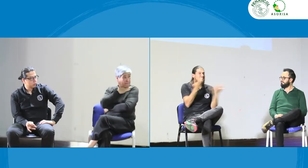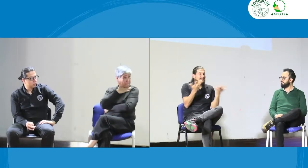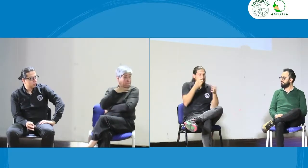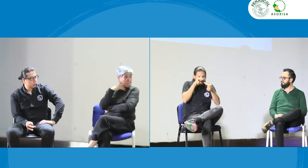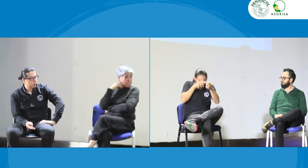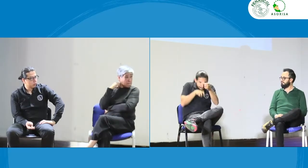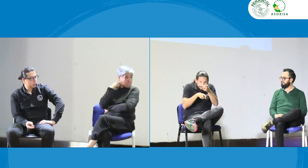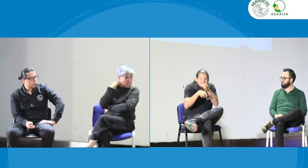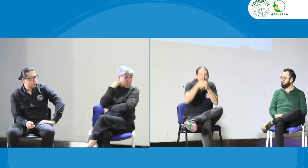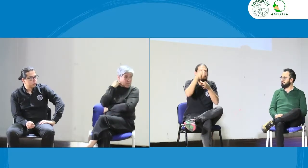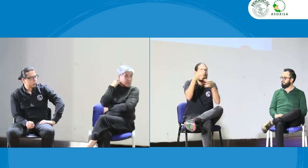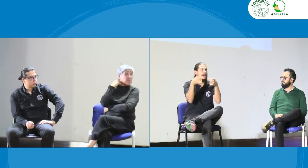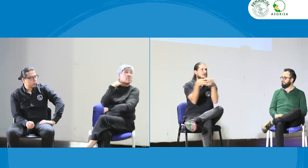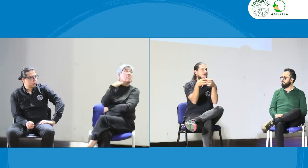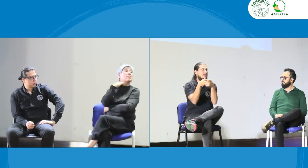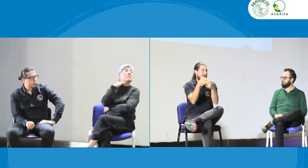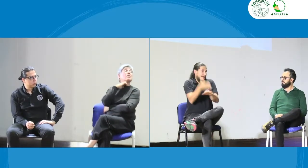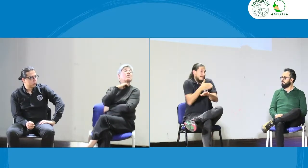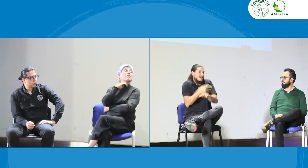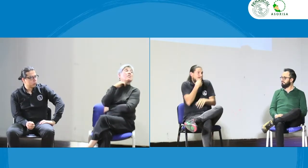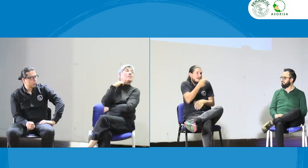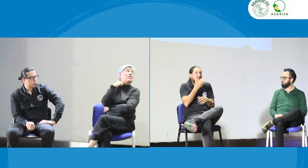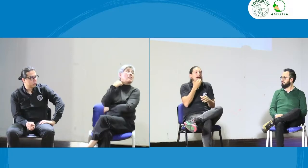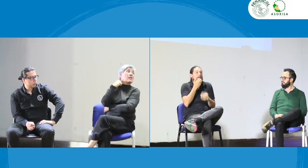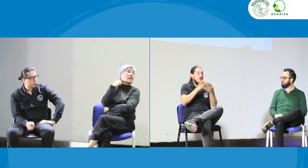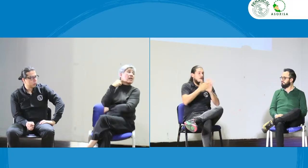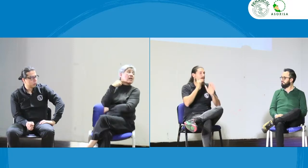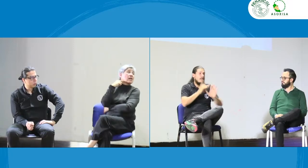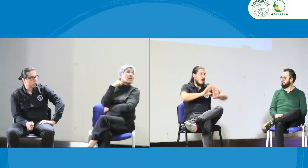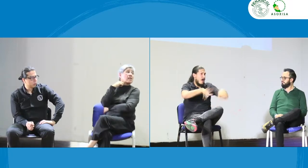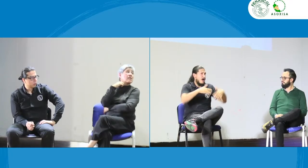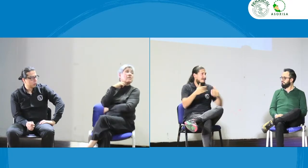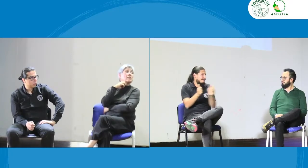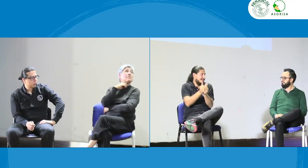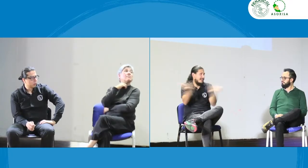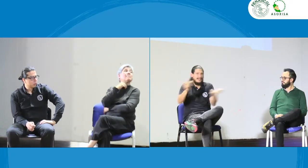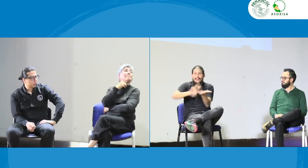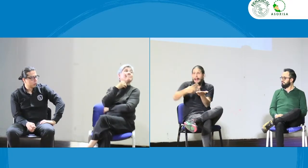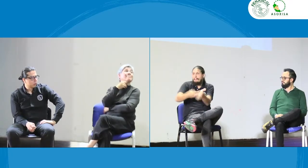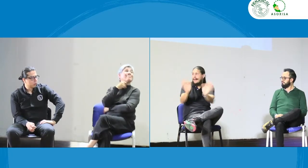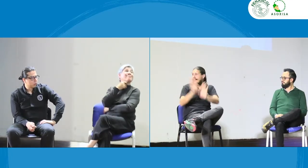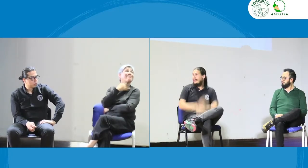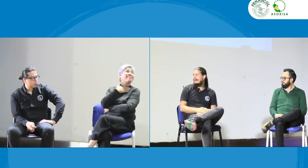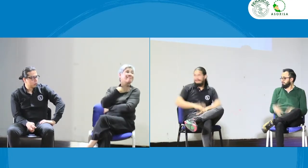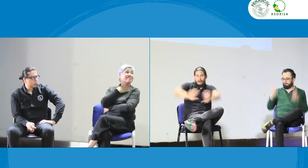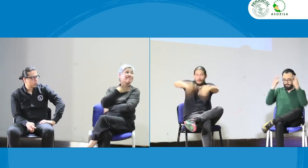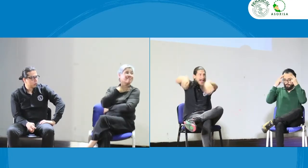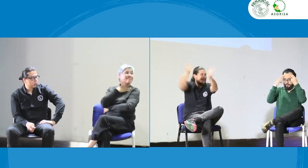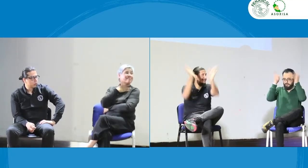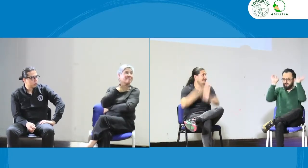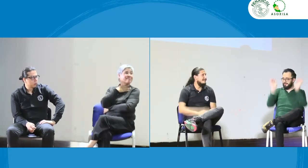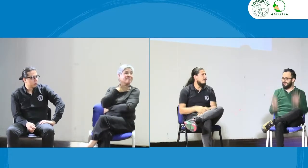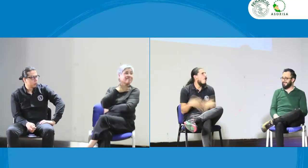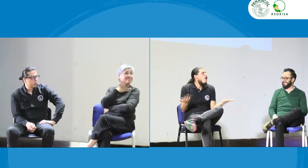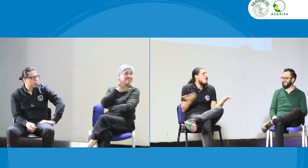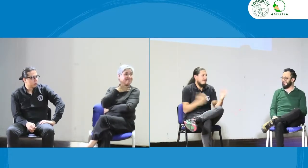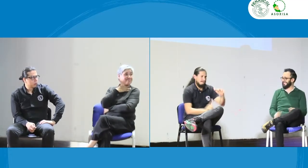John es entrar en las asociaciones. Si nosotros, si las personas sordas no existieran, pues los intérpretes tampoco.